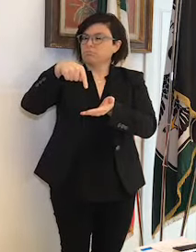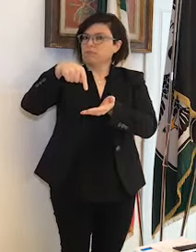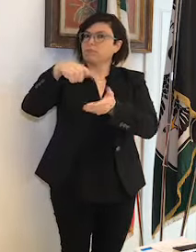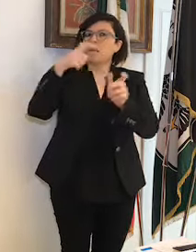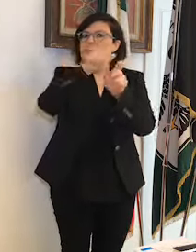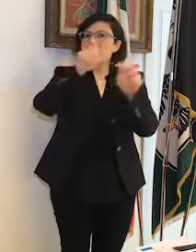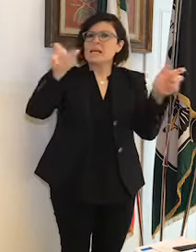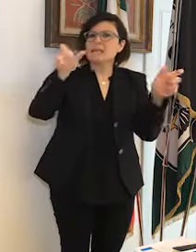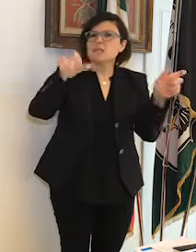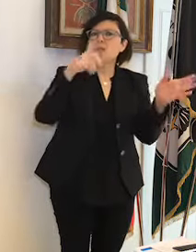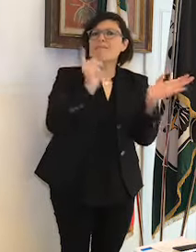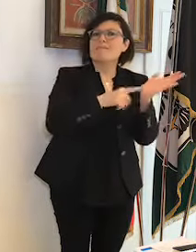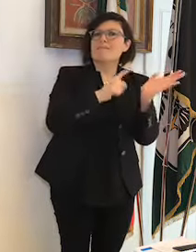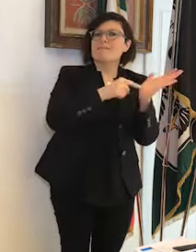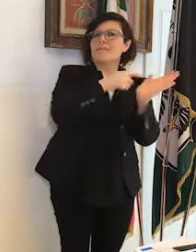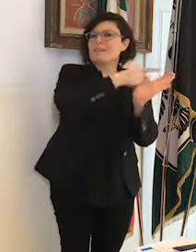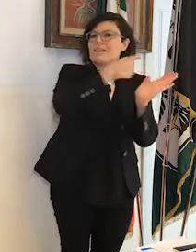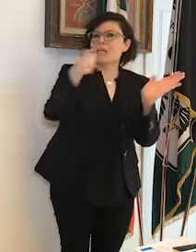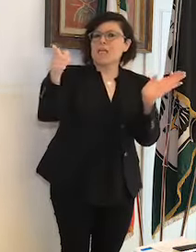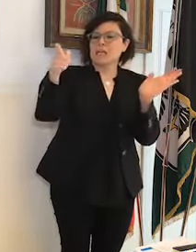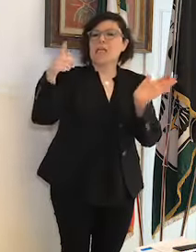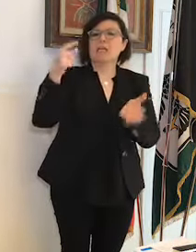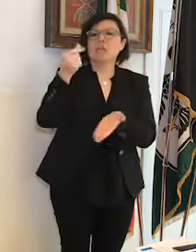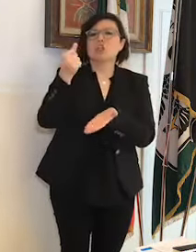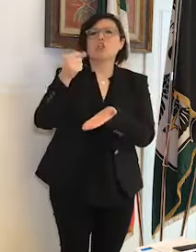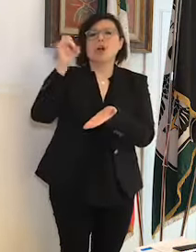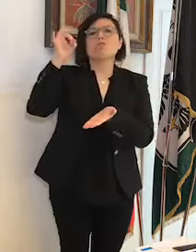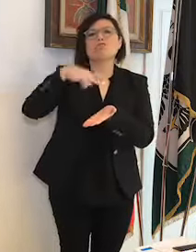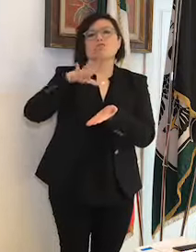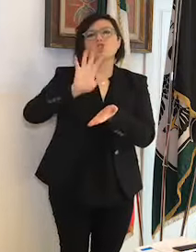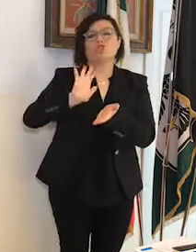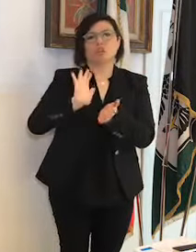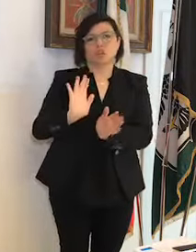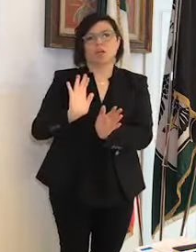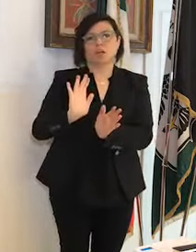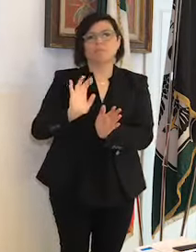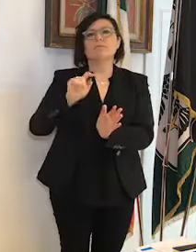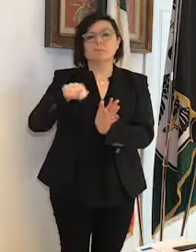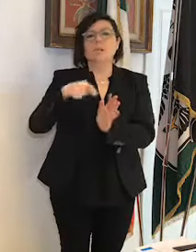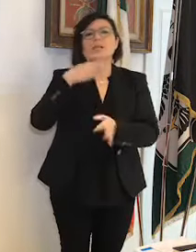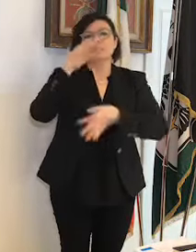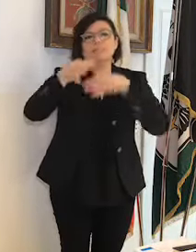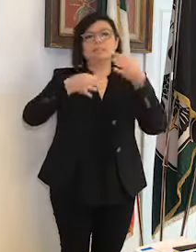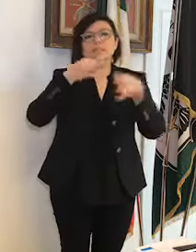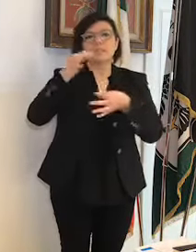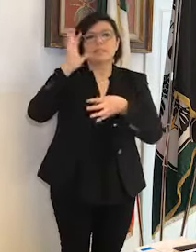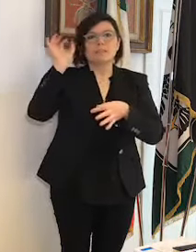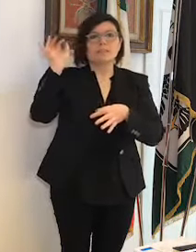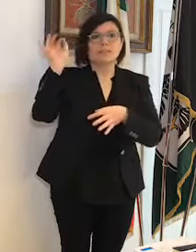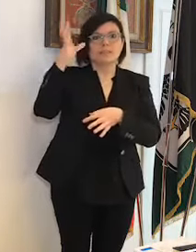platea dei potenziali richiedenti. È stato precisato anche che qualora per un caso straordinario